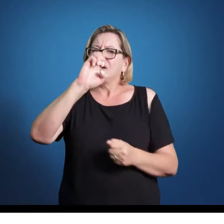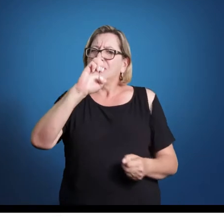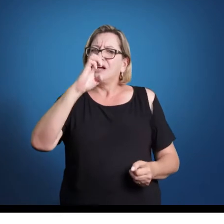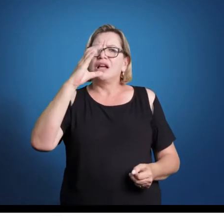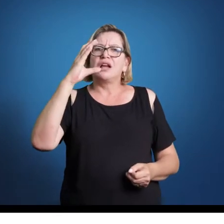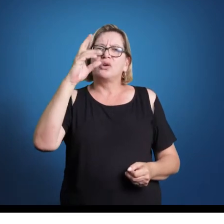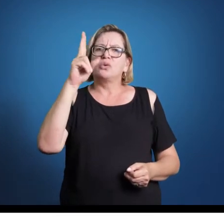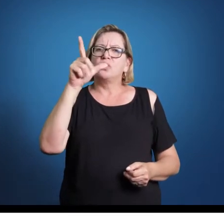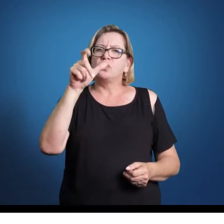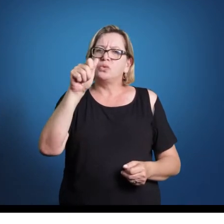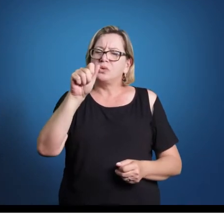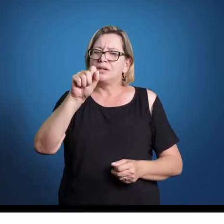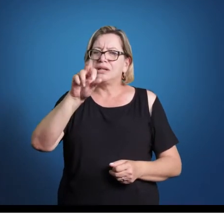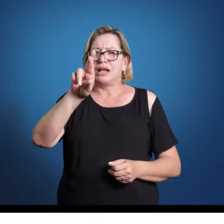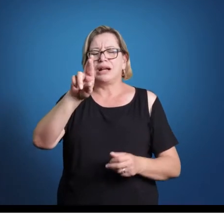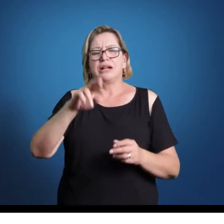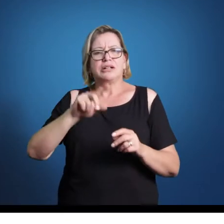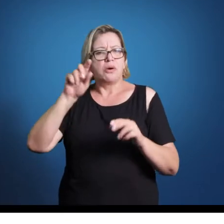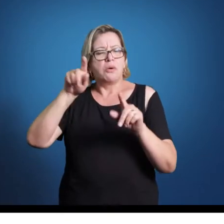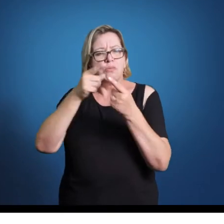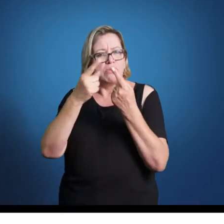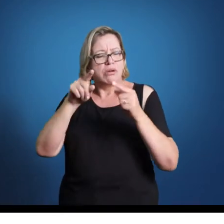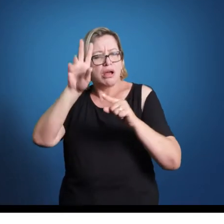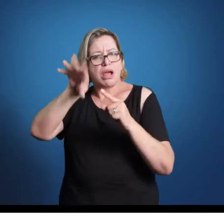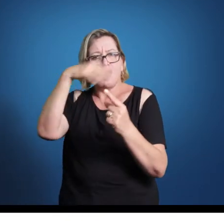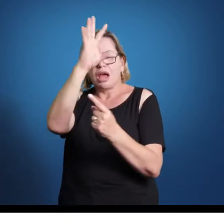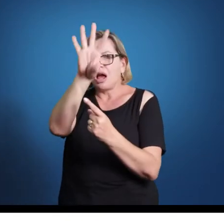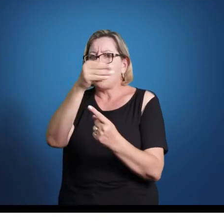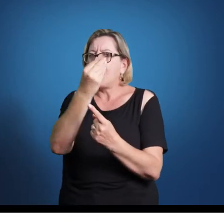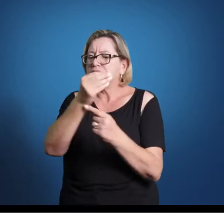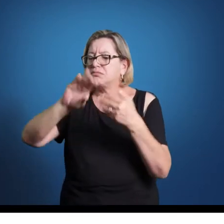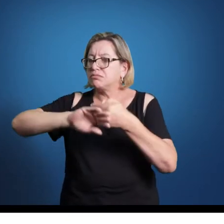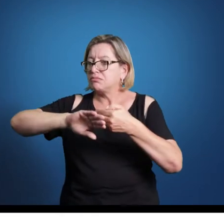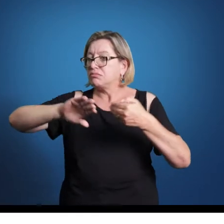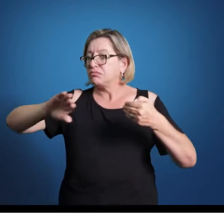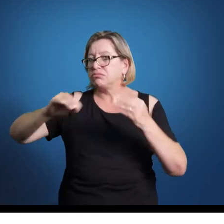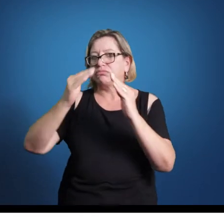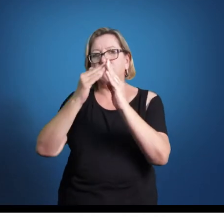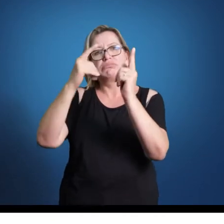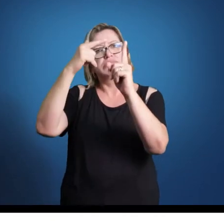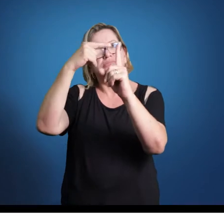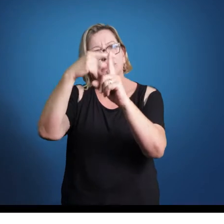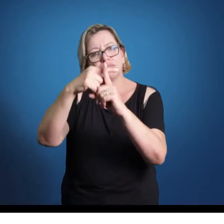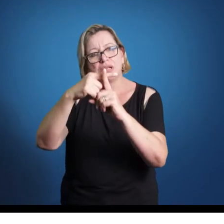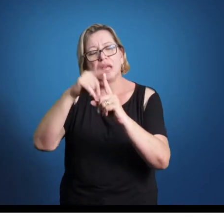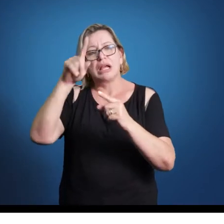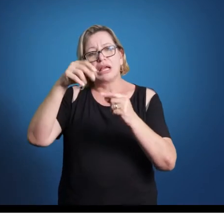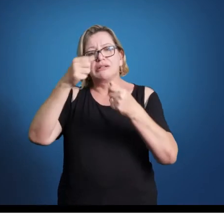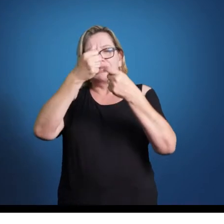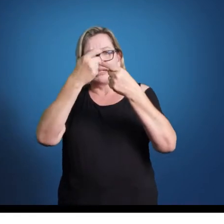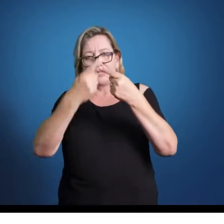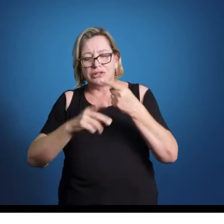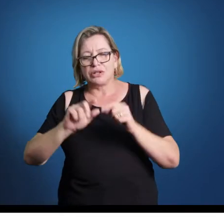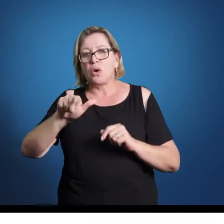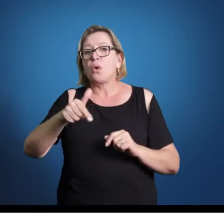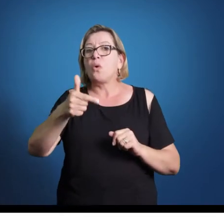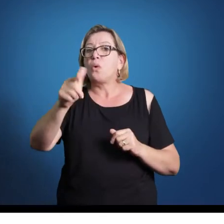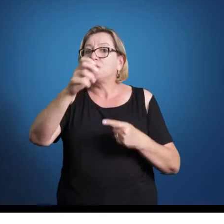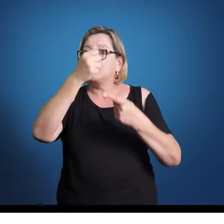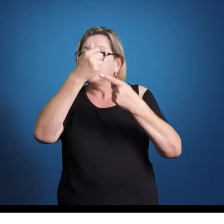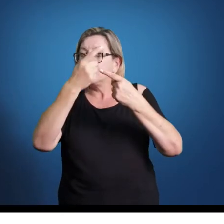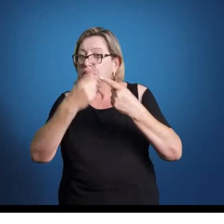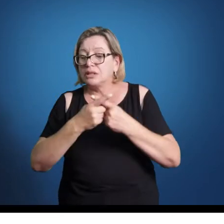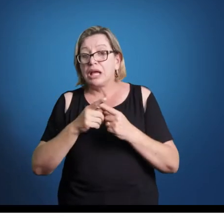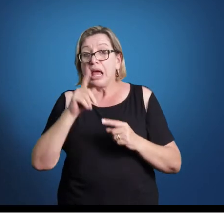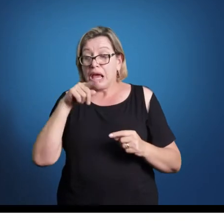independentemente de qualquer tipo de mística religiosa. Então, essa é uma característica. A outra característica, isso sim é importante observar, porque